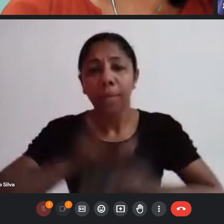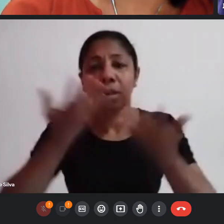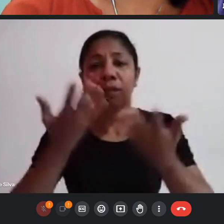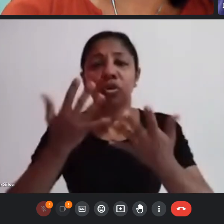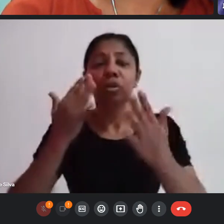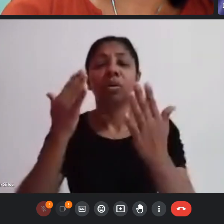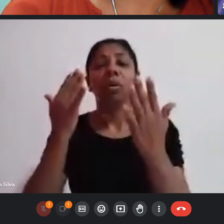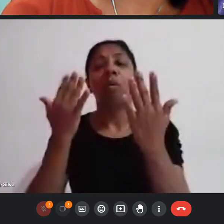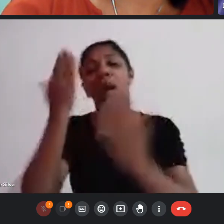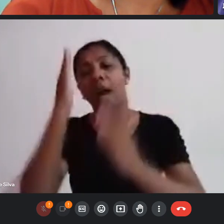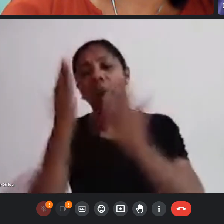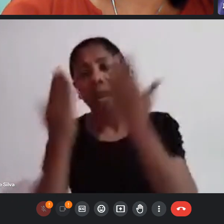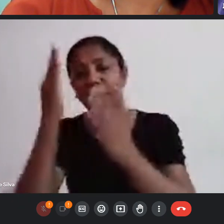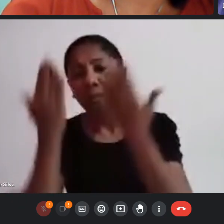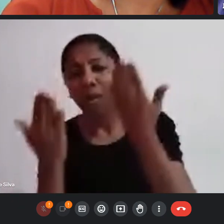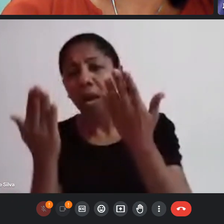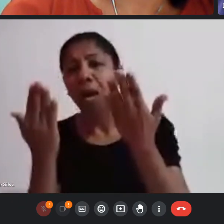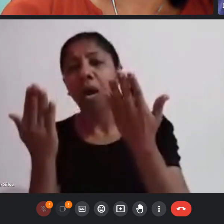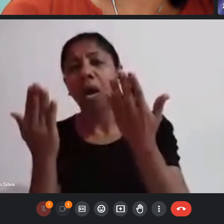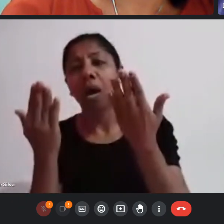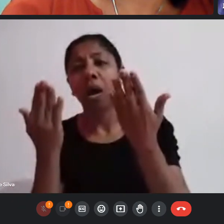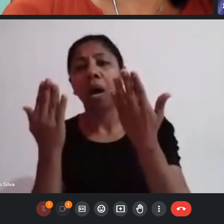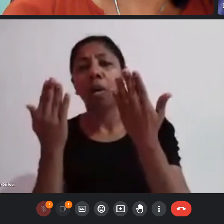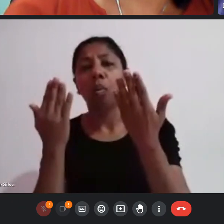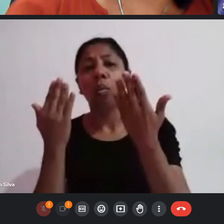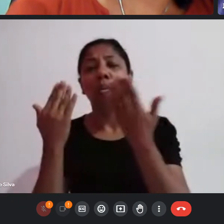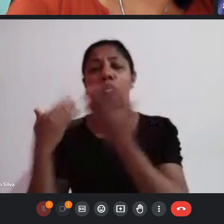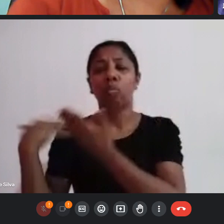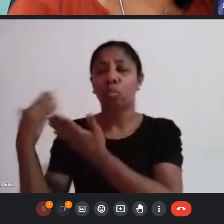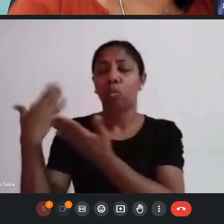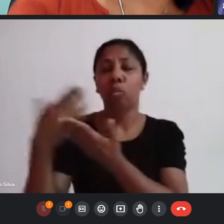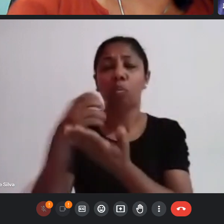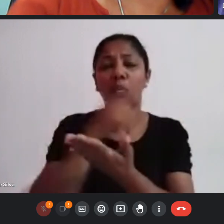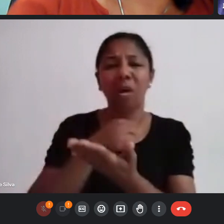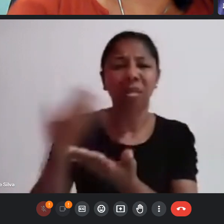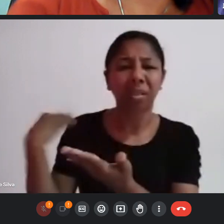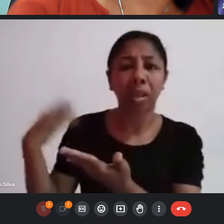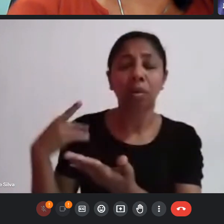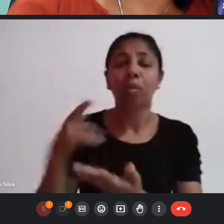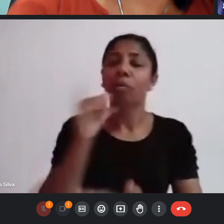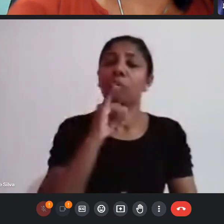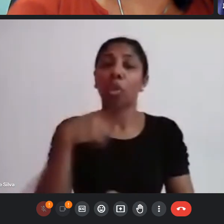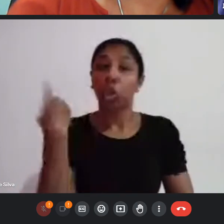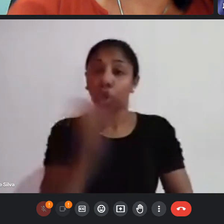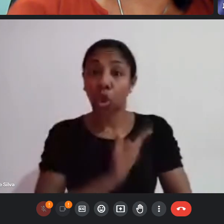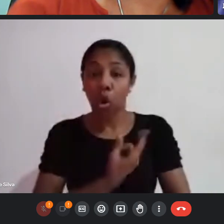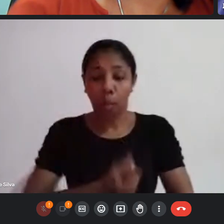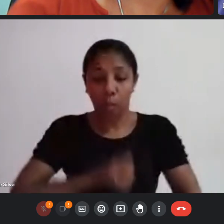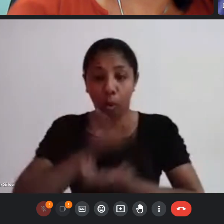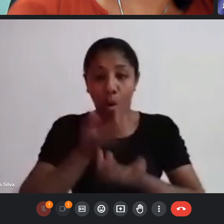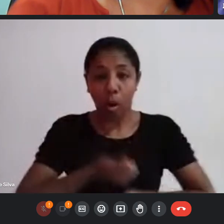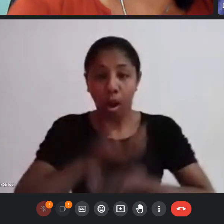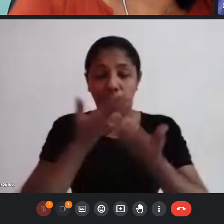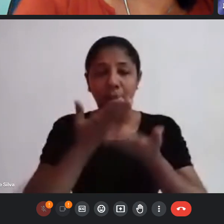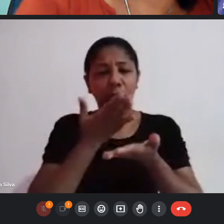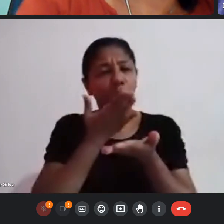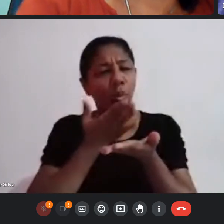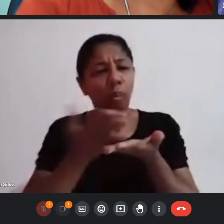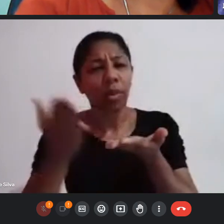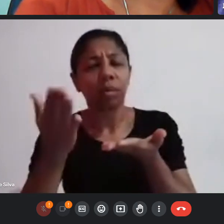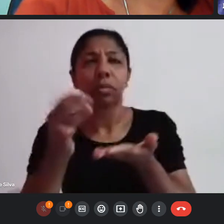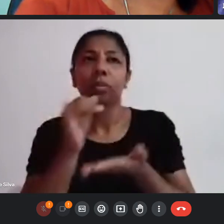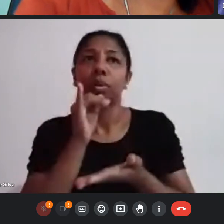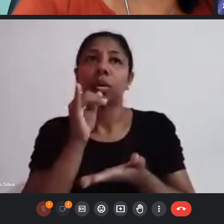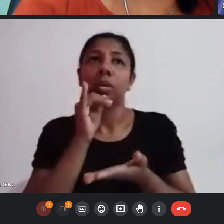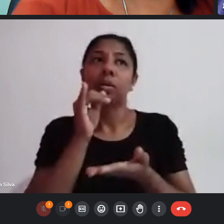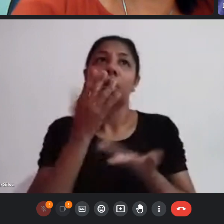perpassem o ano inteiro por exemplo nós dos poetas nós gostaríamos muito desde o início de fazer